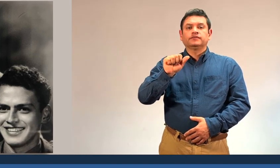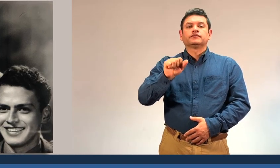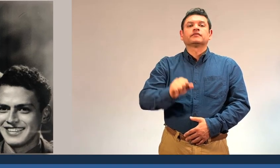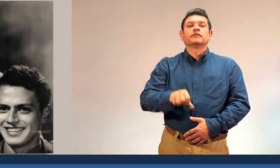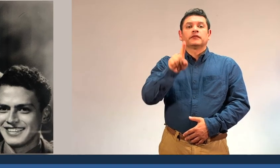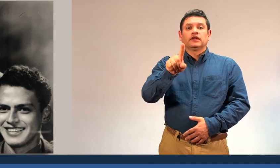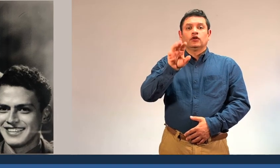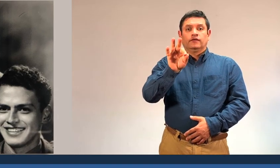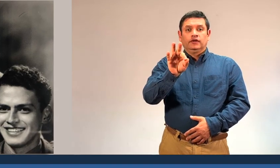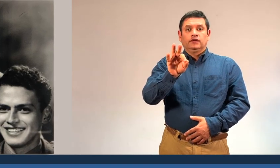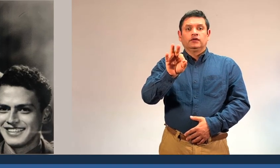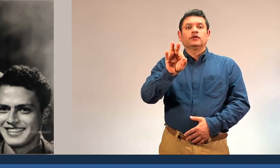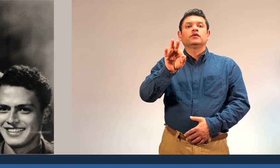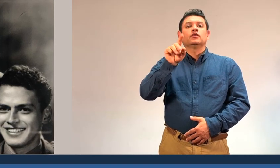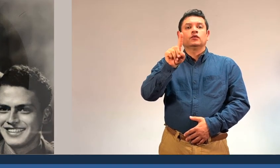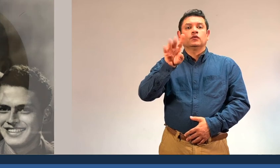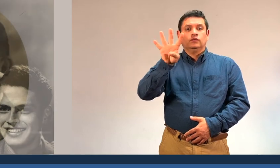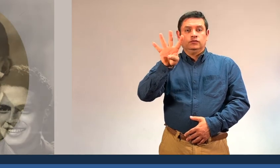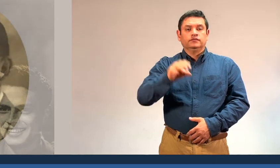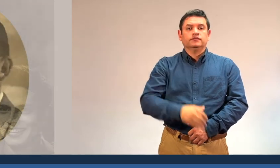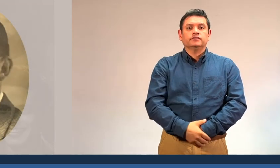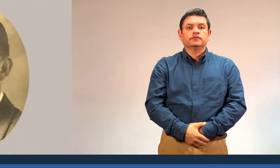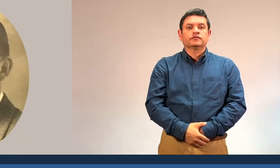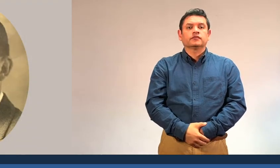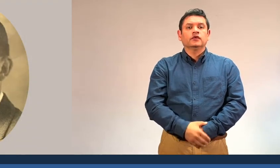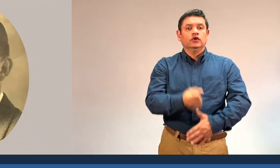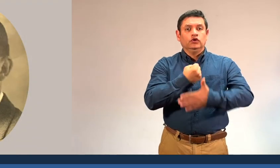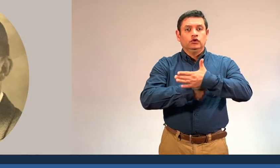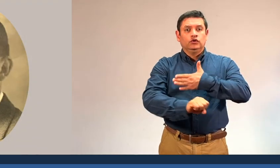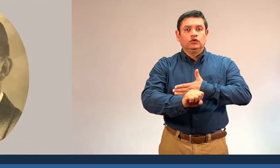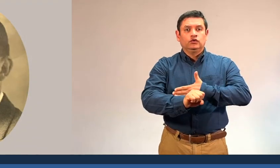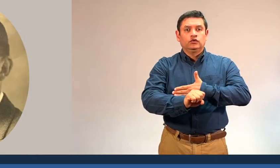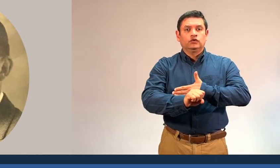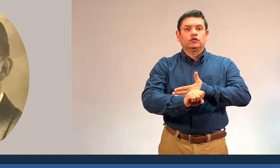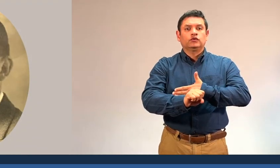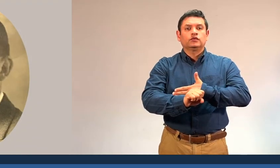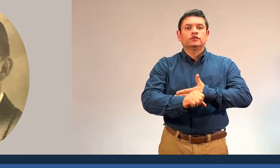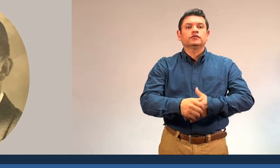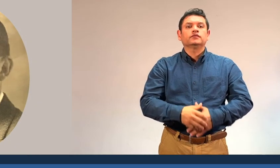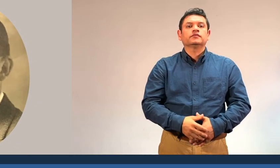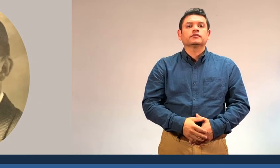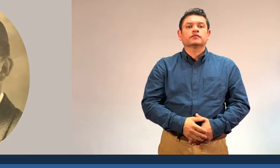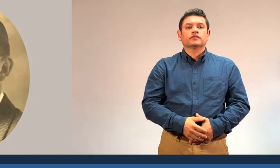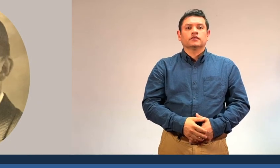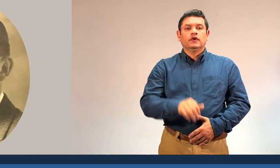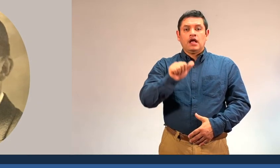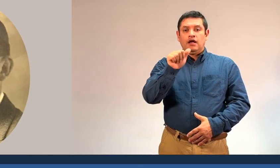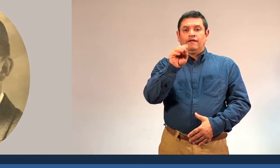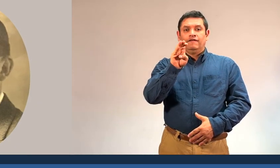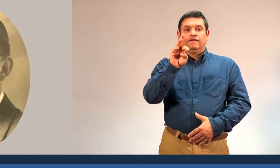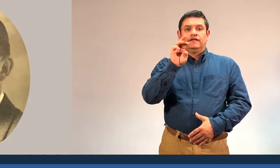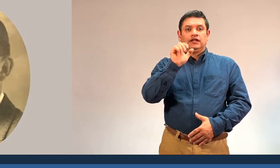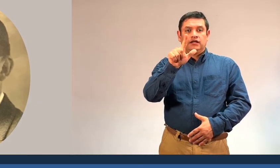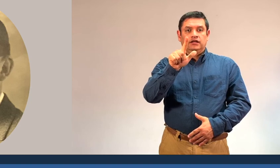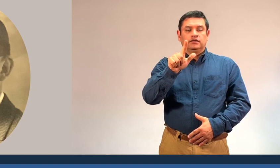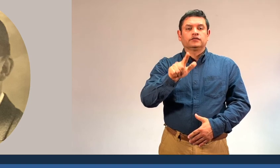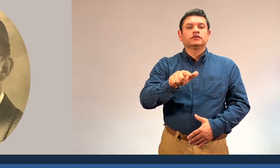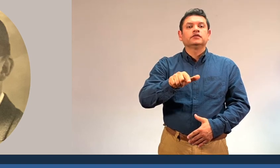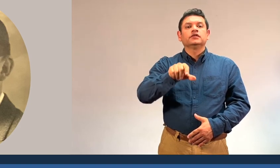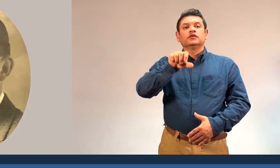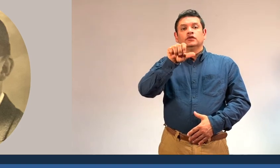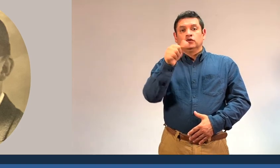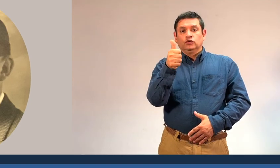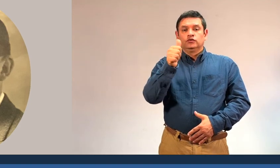family. Gabriel and Salvador followed. Their father, José Ignacio Chávez Montes de Oca, owned a grocery and liquor store called the